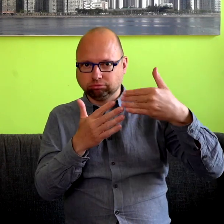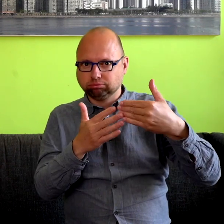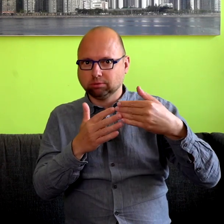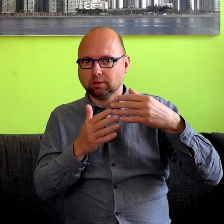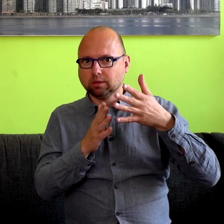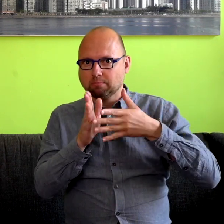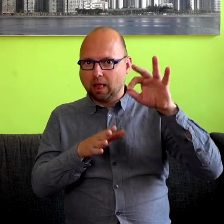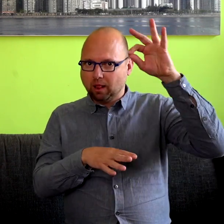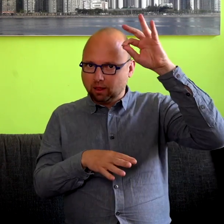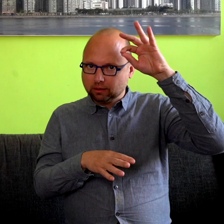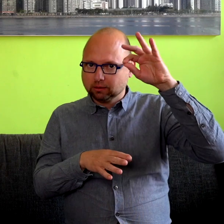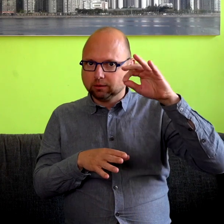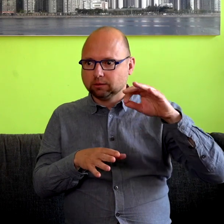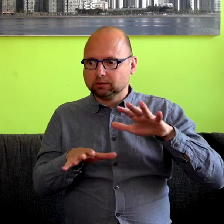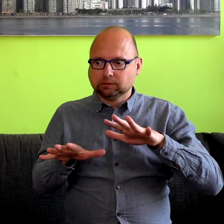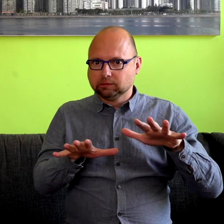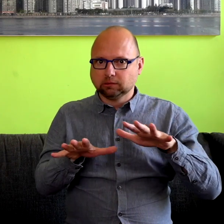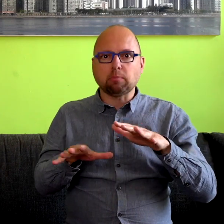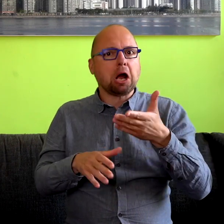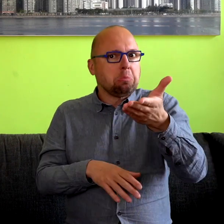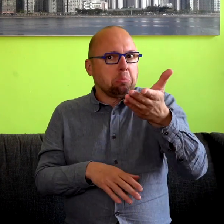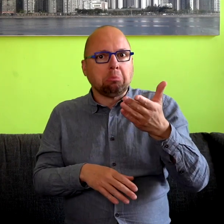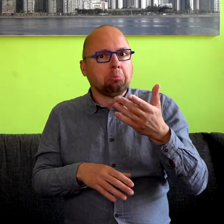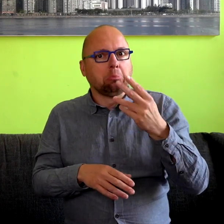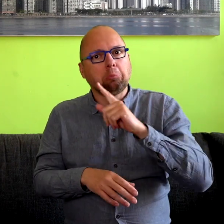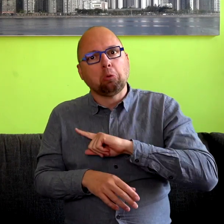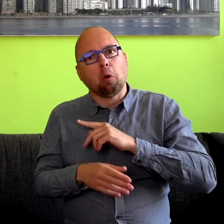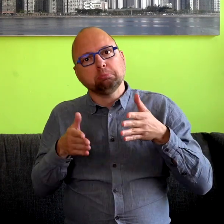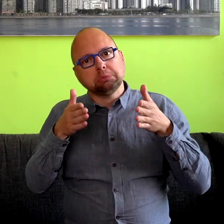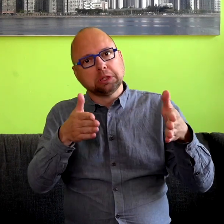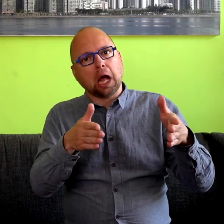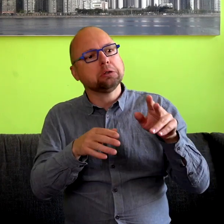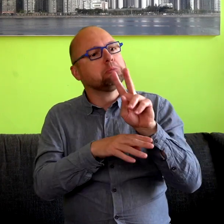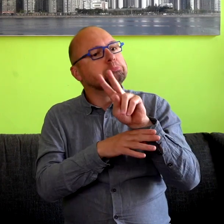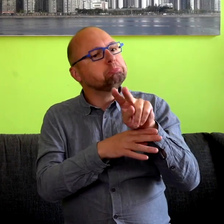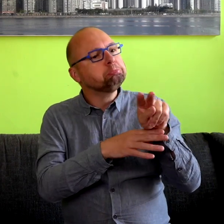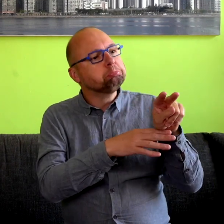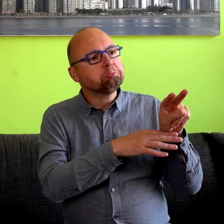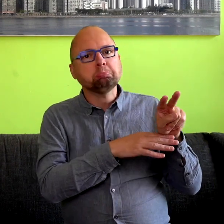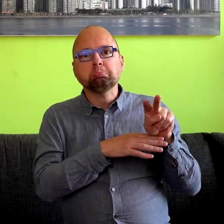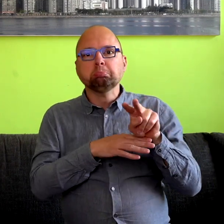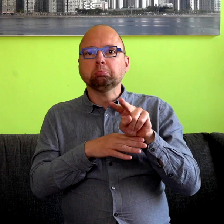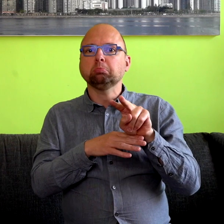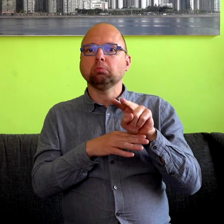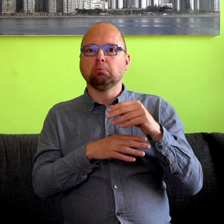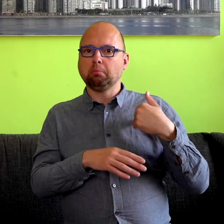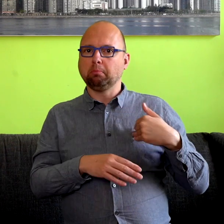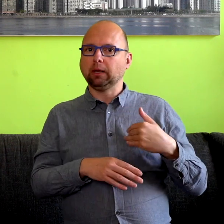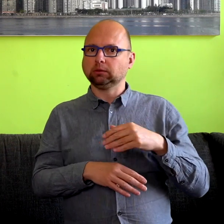kijkt, tegen de tijd dat die weer open zijn, of gewoon op straat. Mensen die met elkaar praten, die praten ook met hun lichaam.